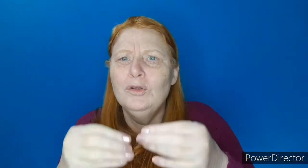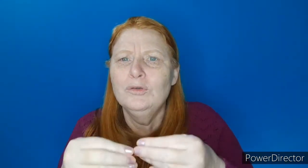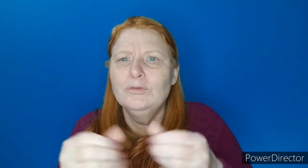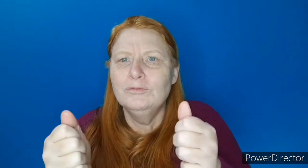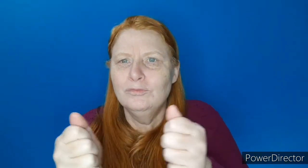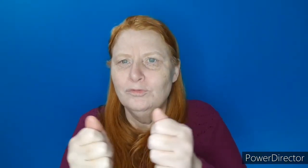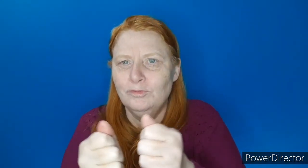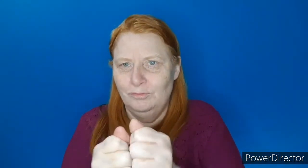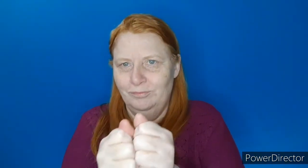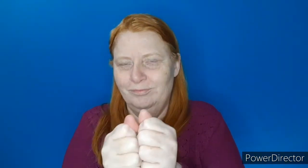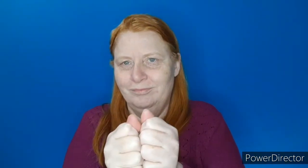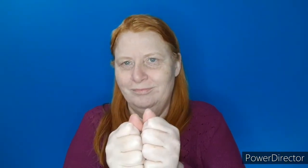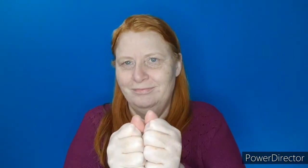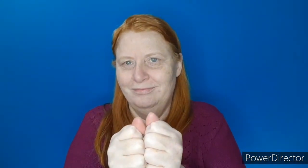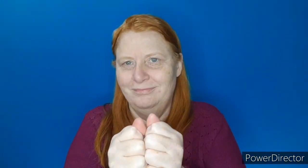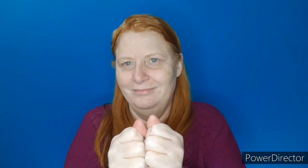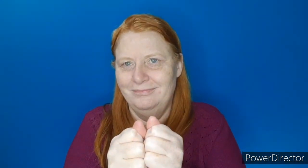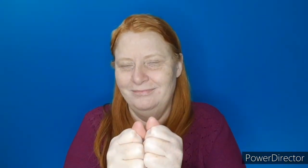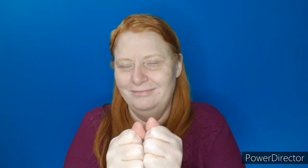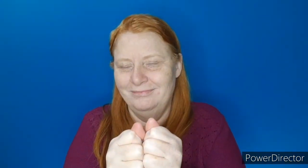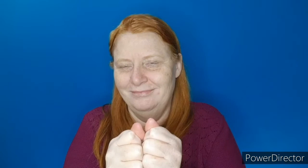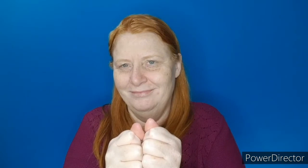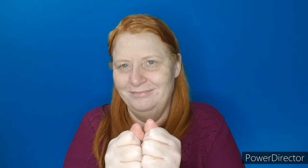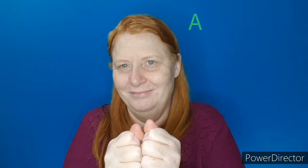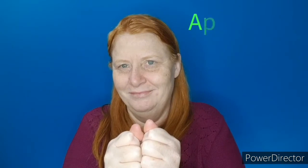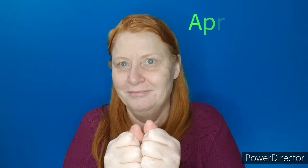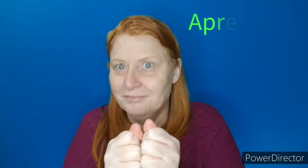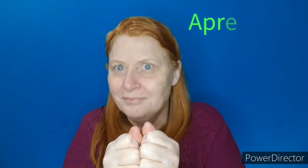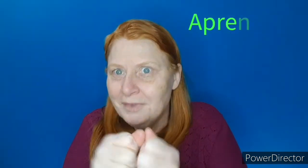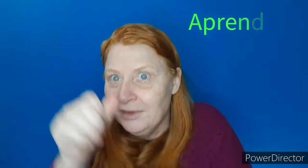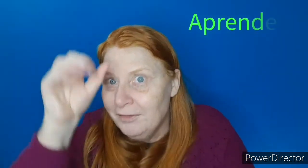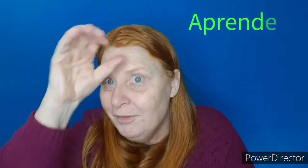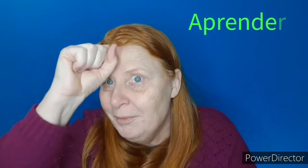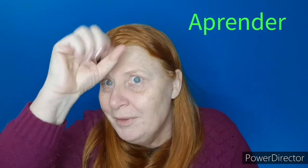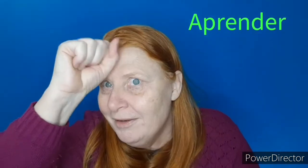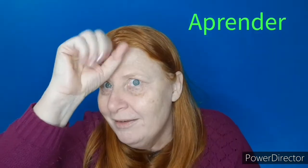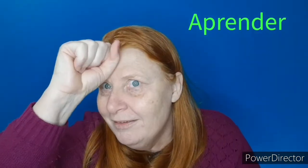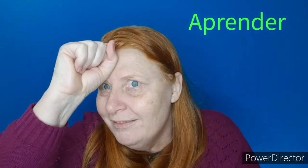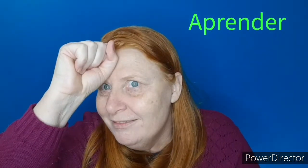Todos juntos, vamos aprender?